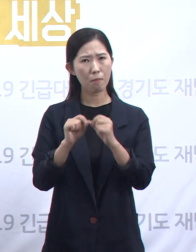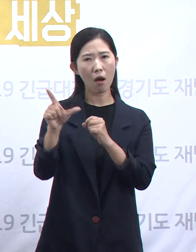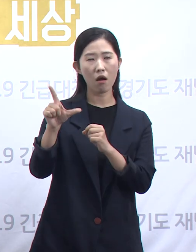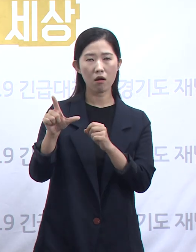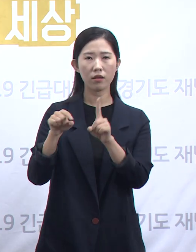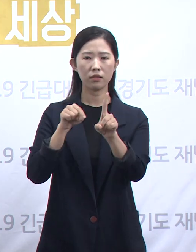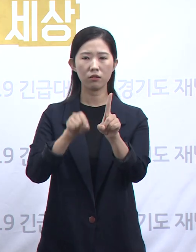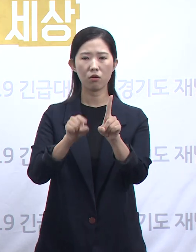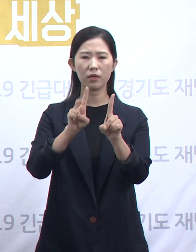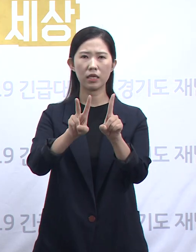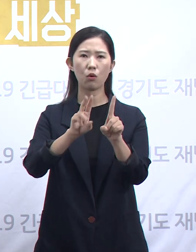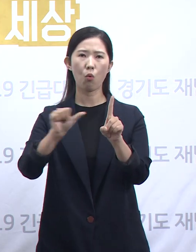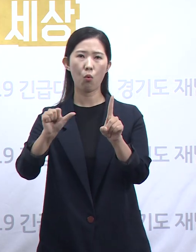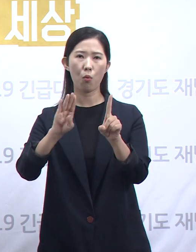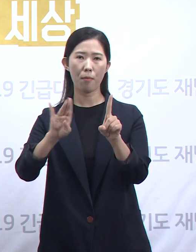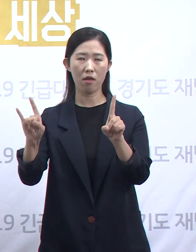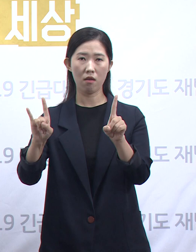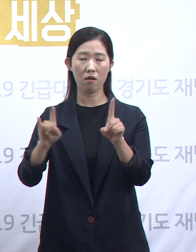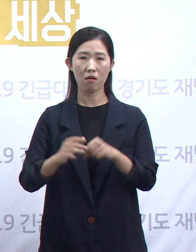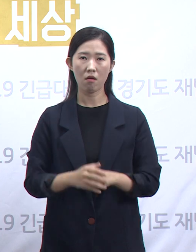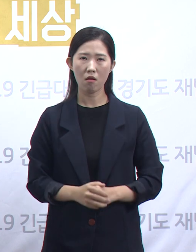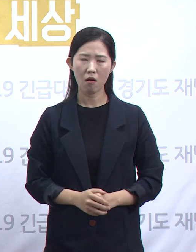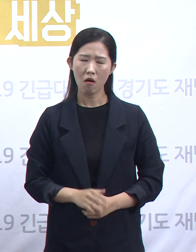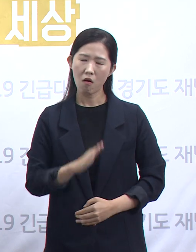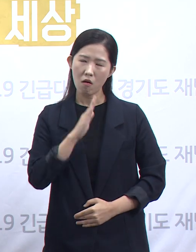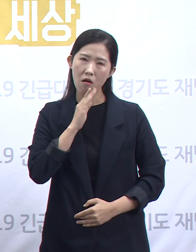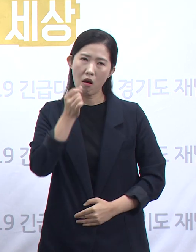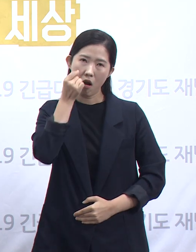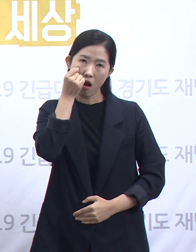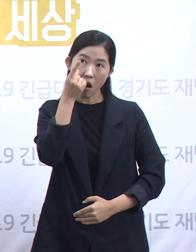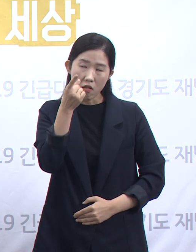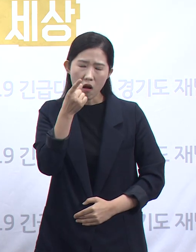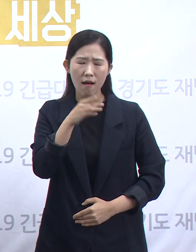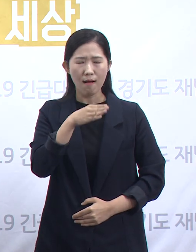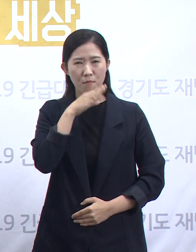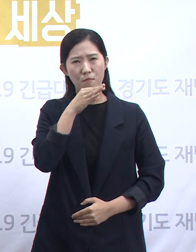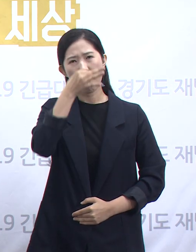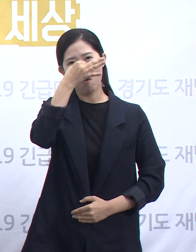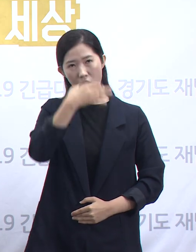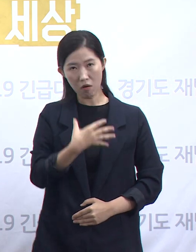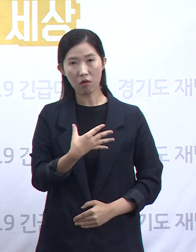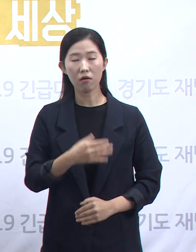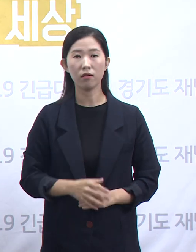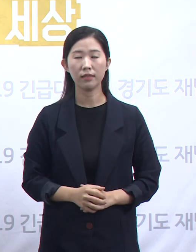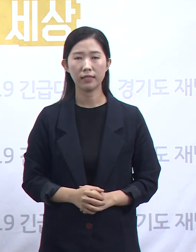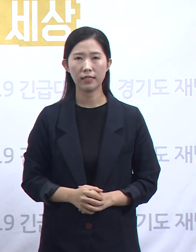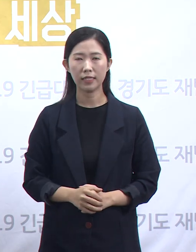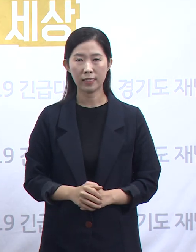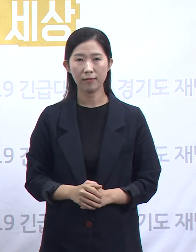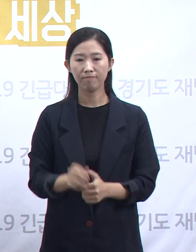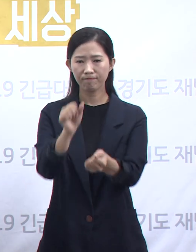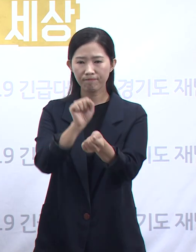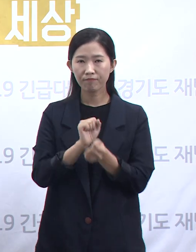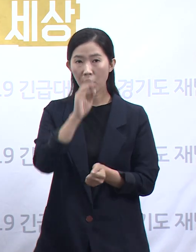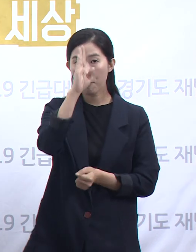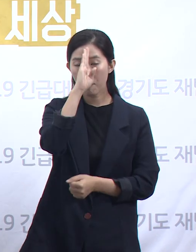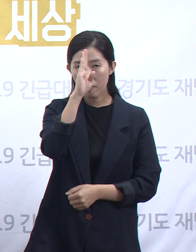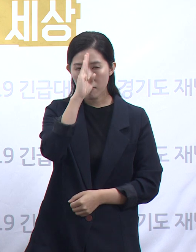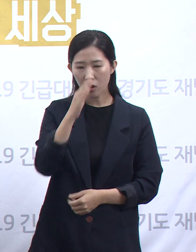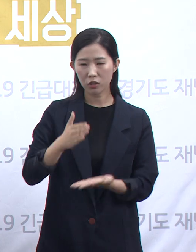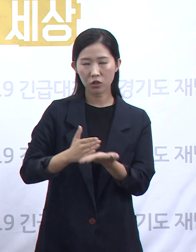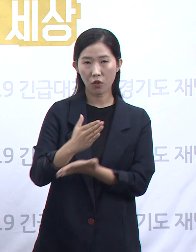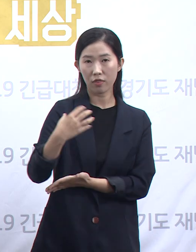이상 많습니다. 정말 쉽지 않았던 한 달이었습니다. 감염병 전담병원 병상을 늘리고